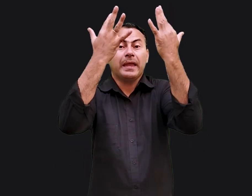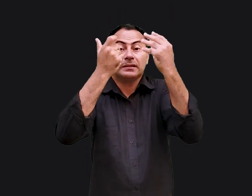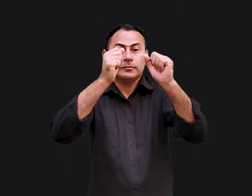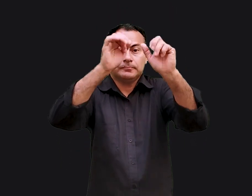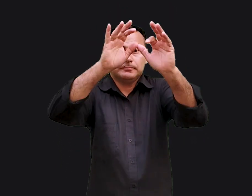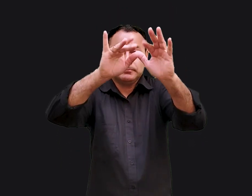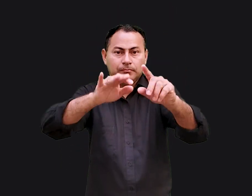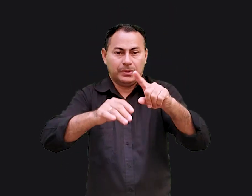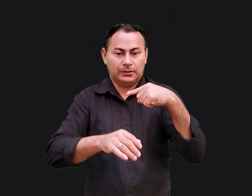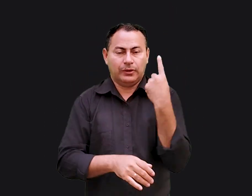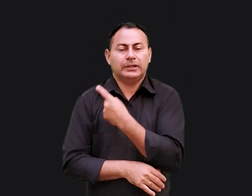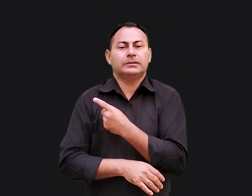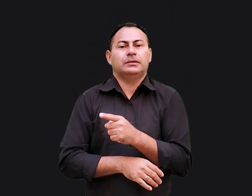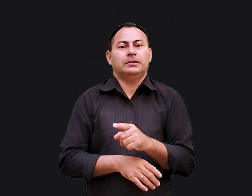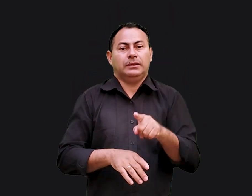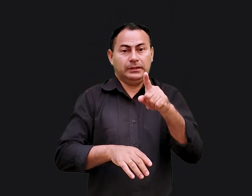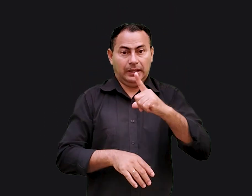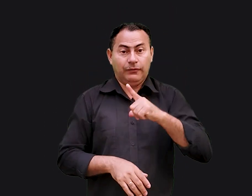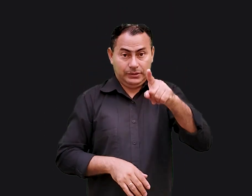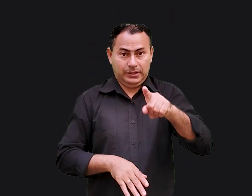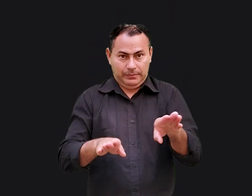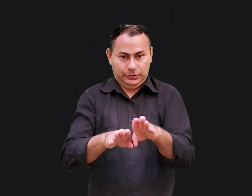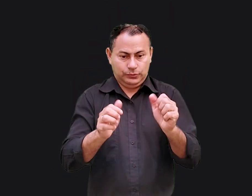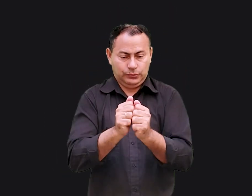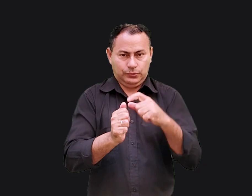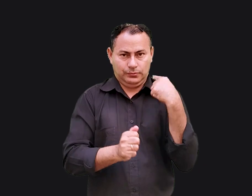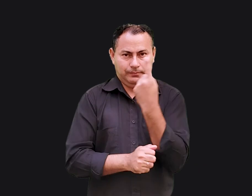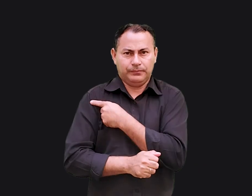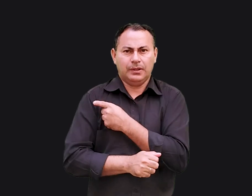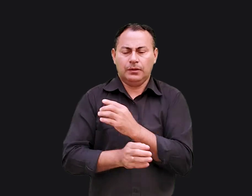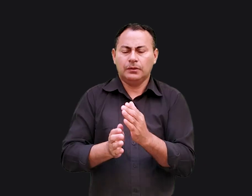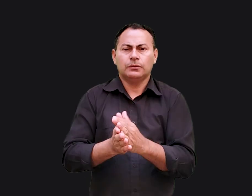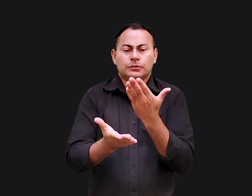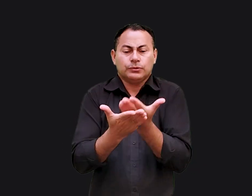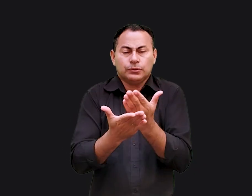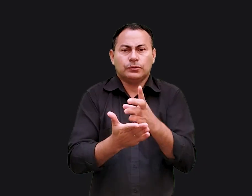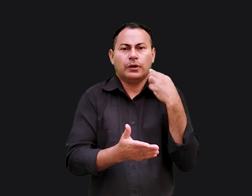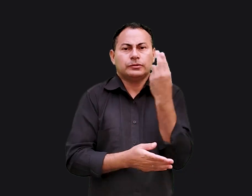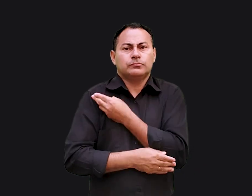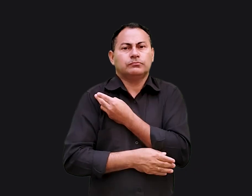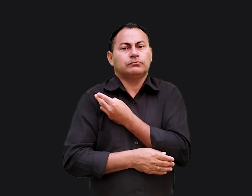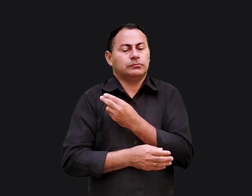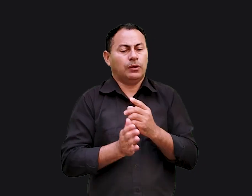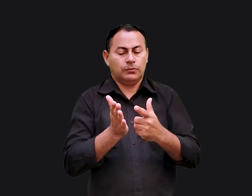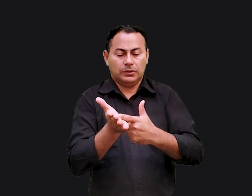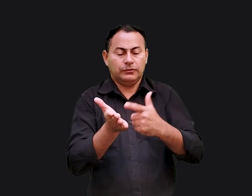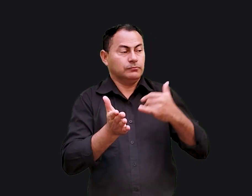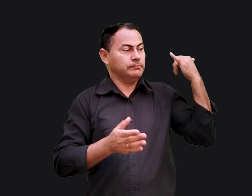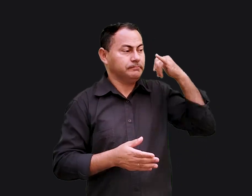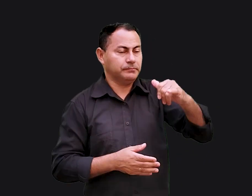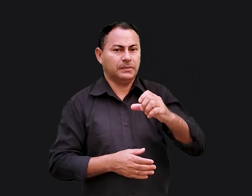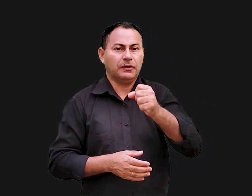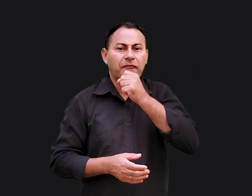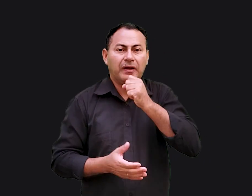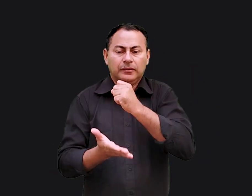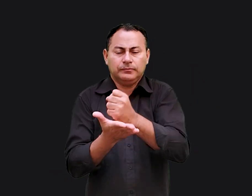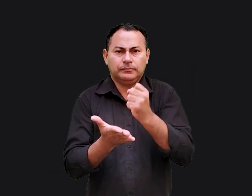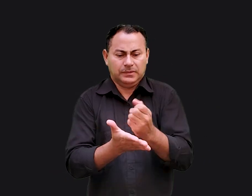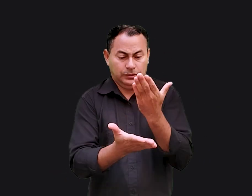bênção para nós ter você conosco. Nossos estudos já nos trouxeram aos livros proféticos do Velho Testamento. Depois de